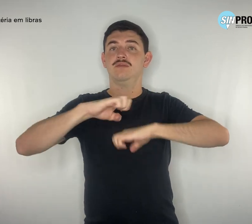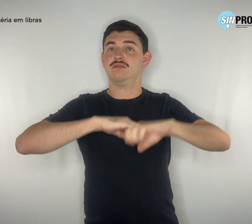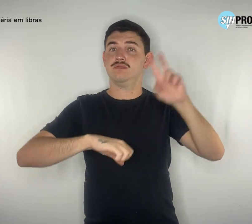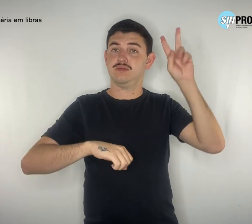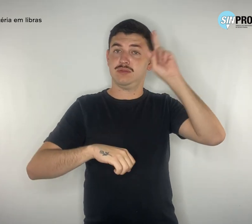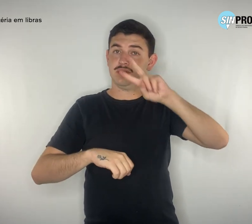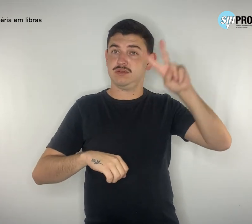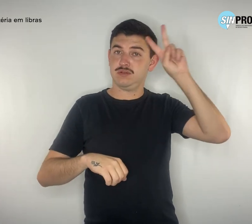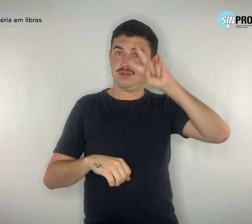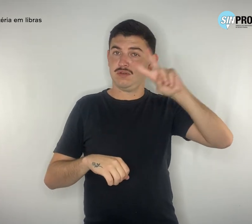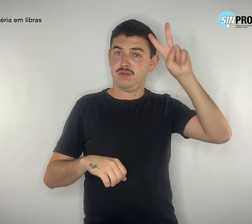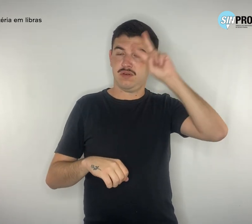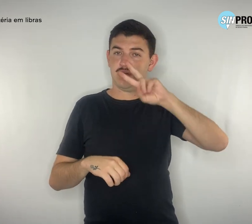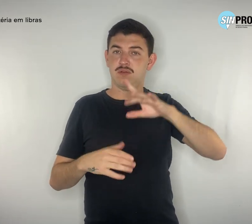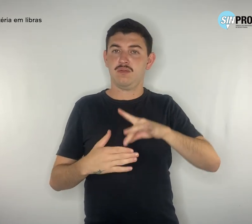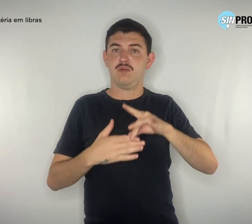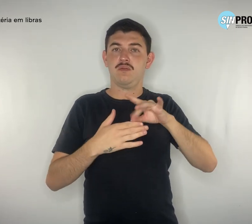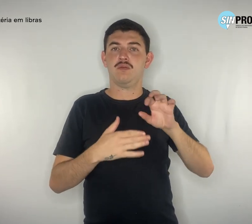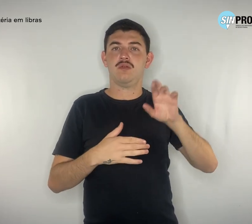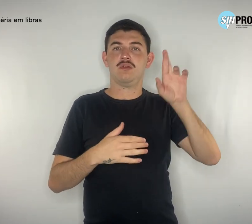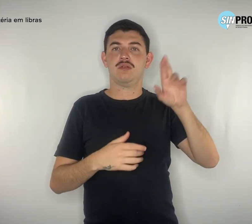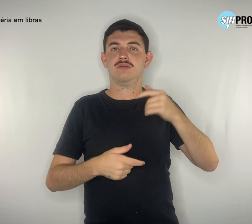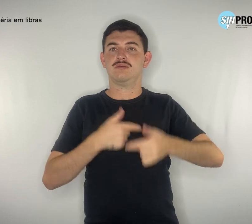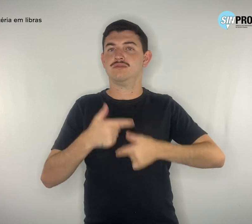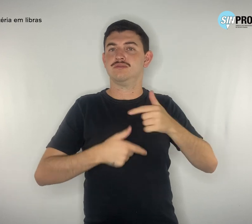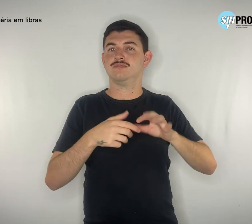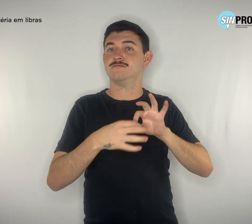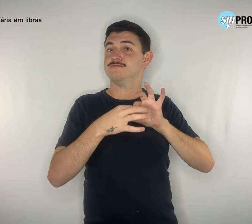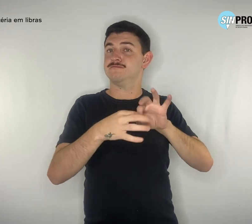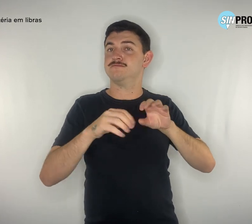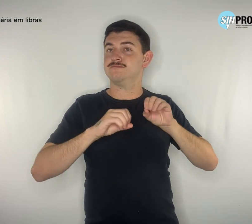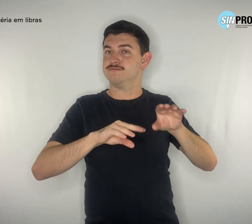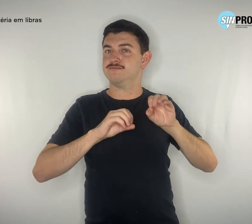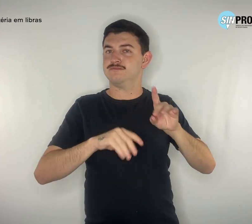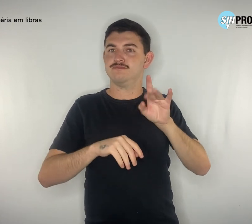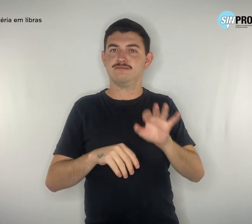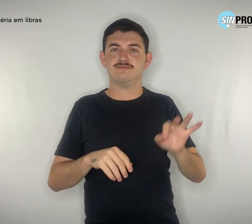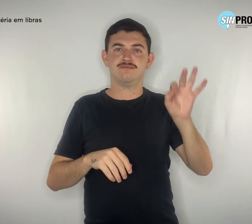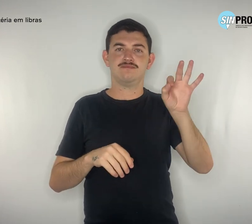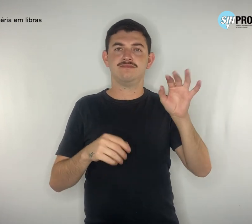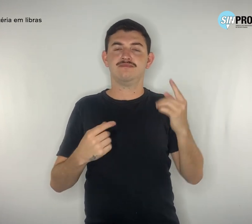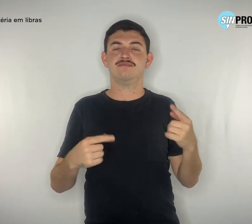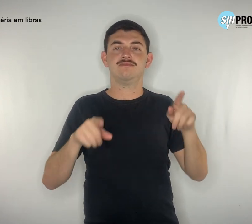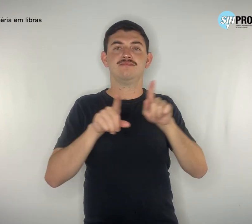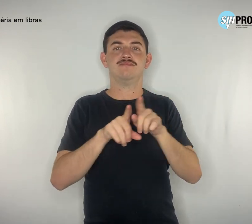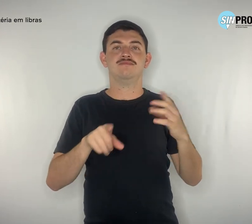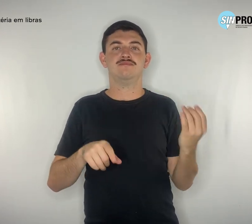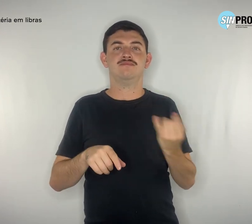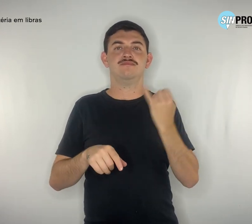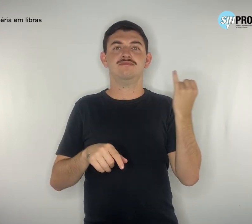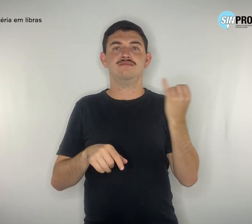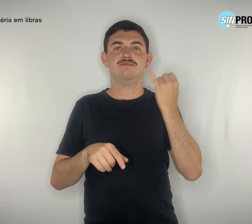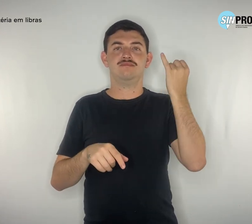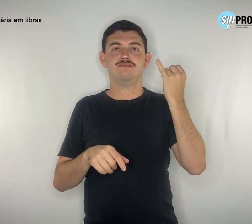por protagonistas da educação no Distrito Federal e a importância desse Centro de Formação